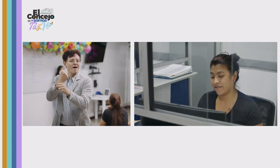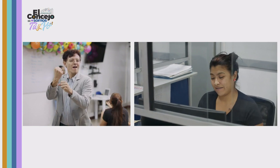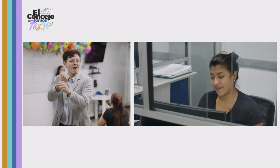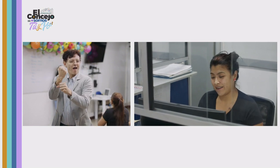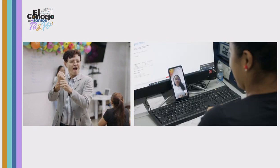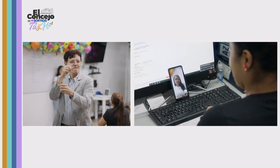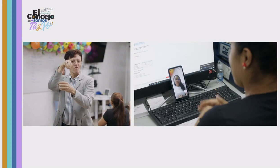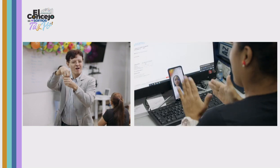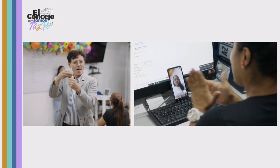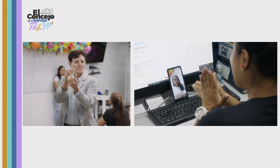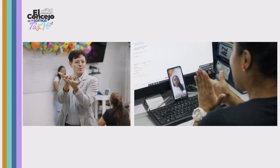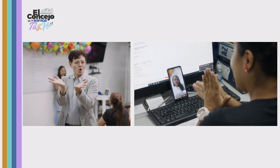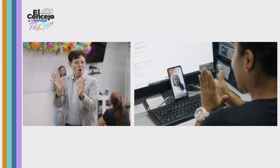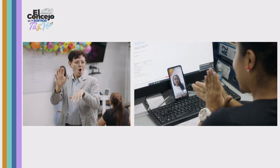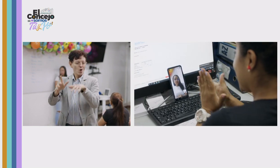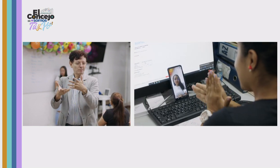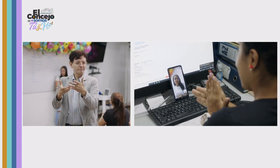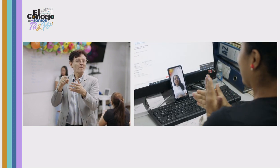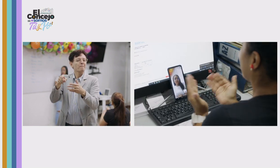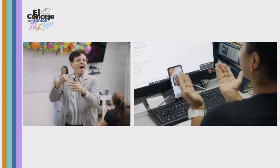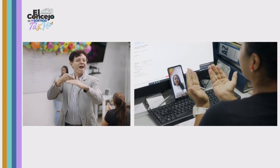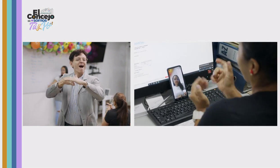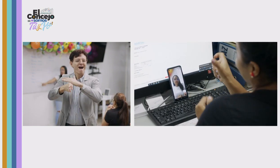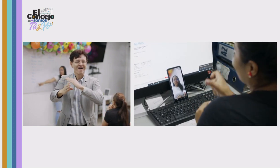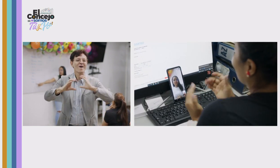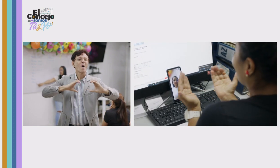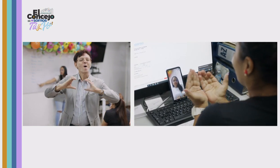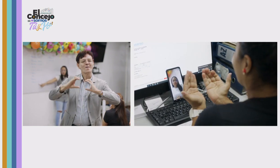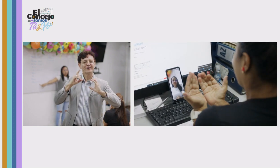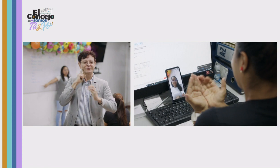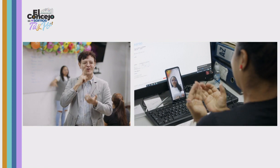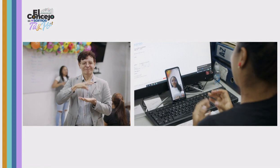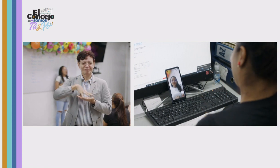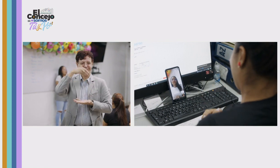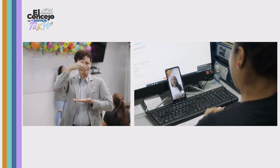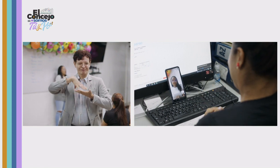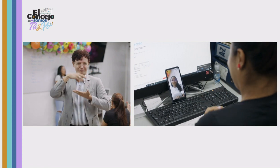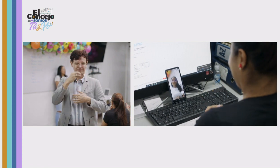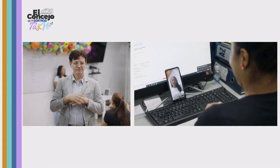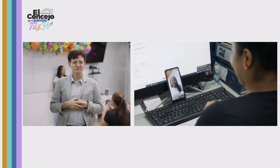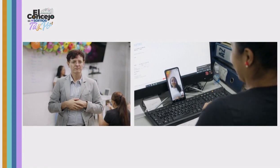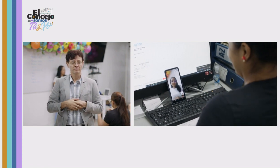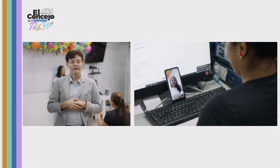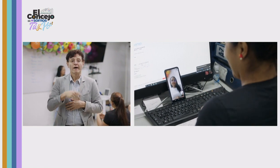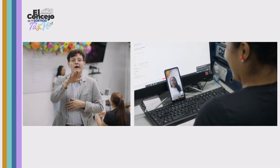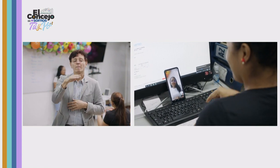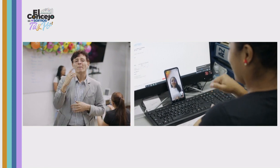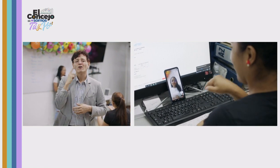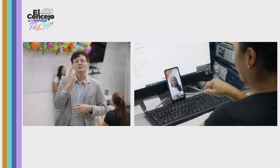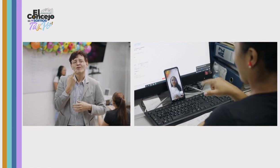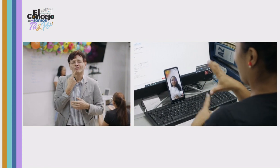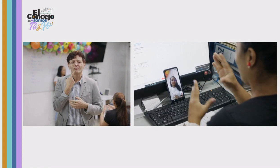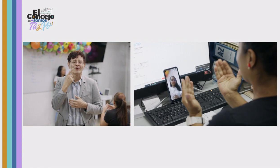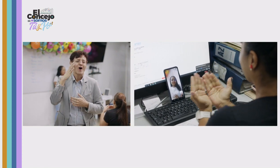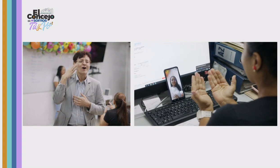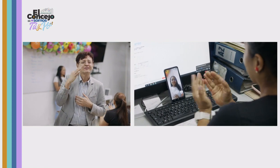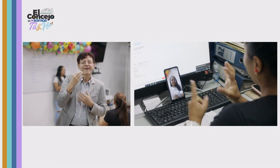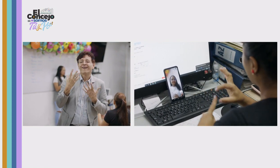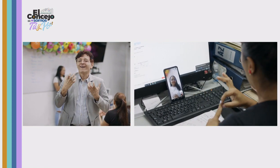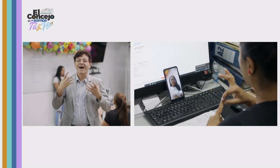familias personas sordas. Bueno, el tema ahí con los profesionales es que quieren generar accesibilidad a